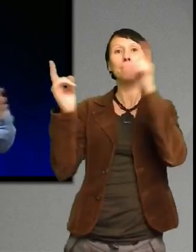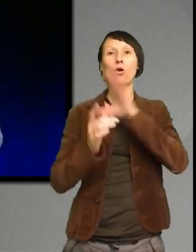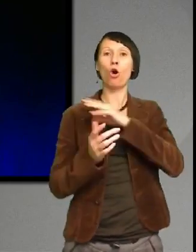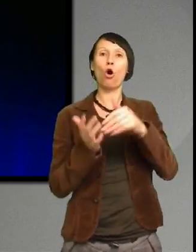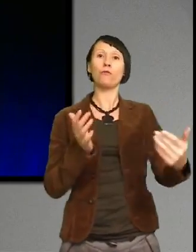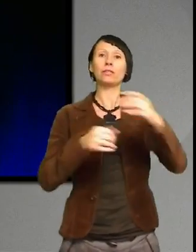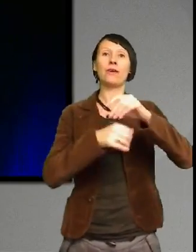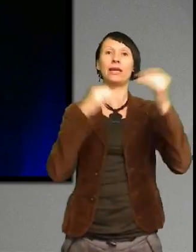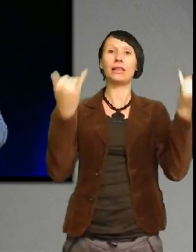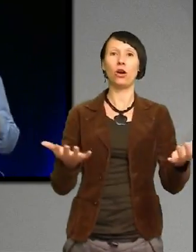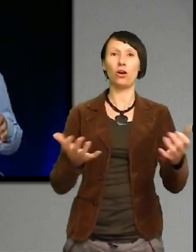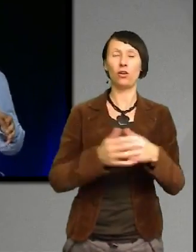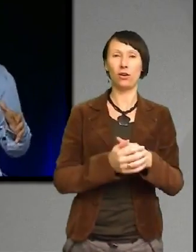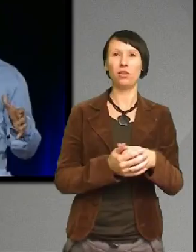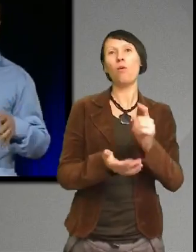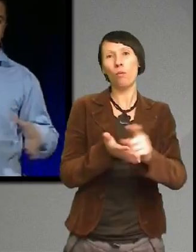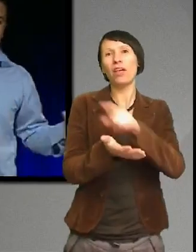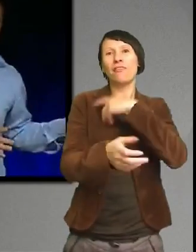ständigt försöker glömma bort eller dölja.